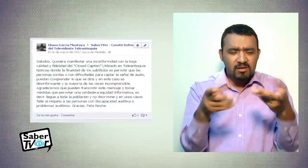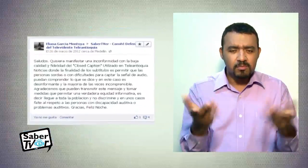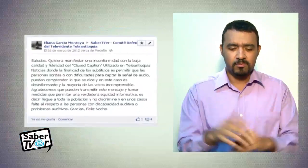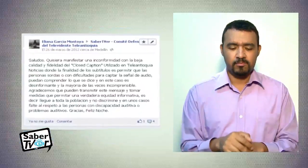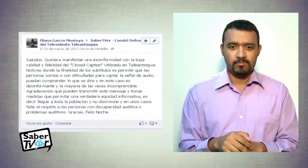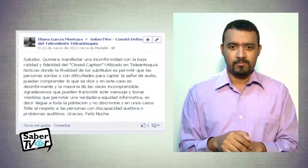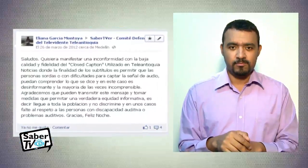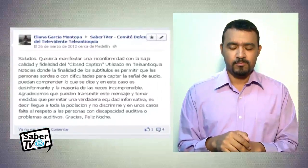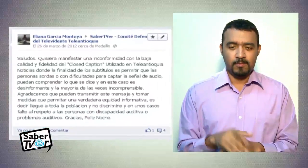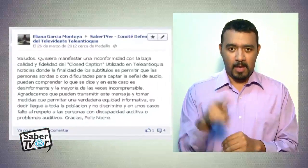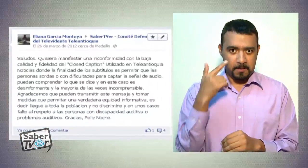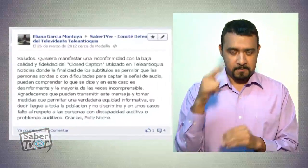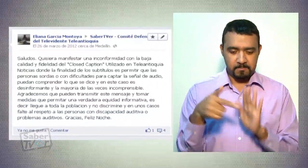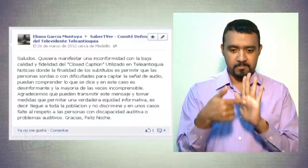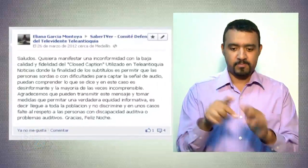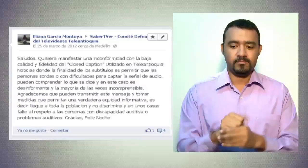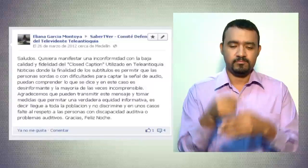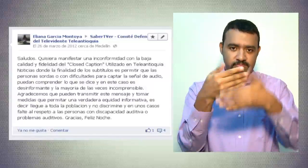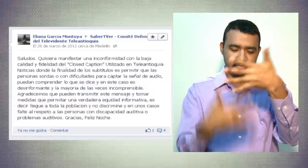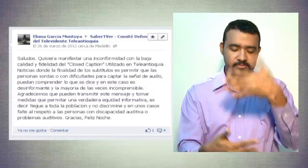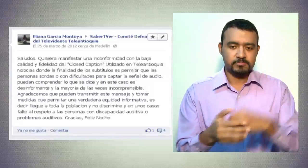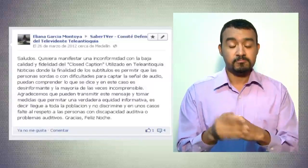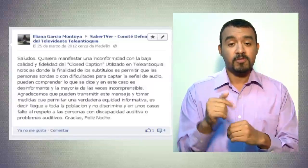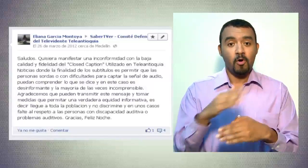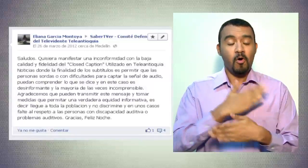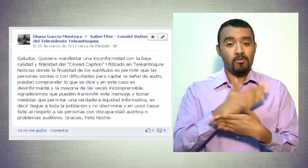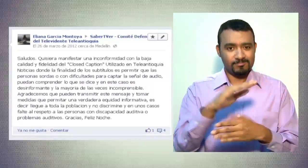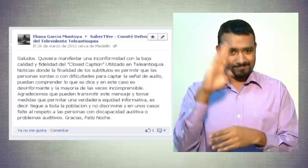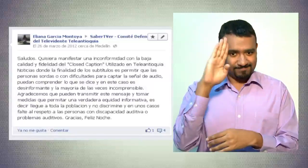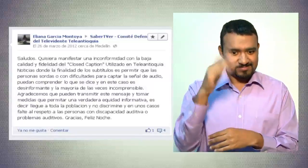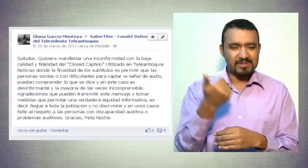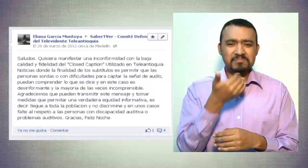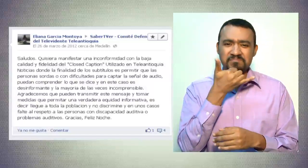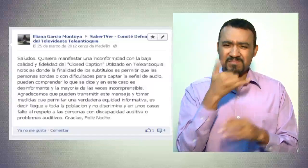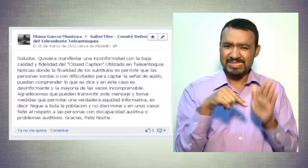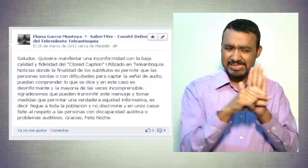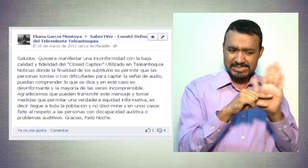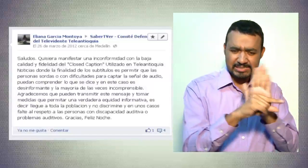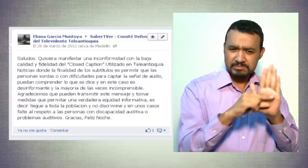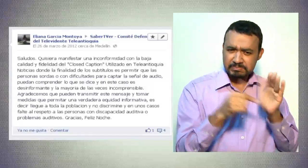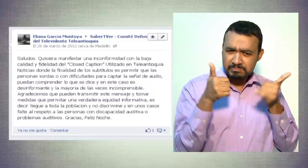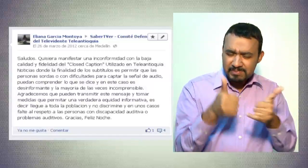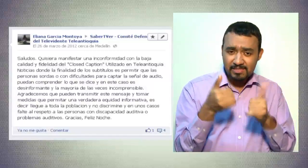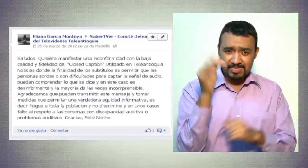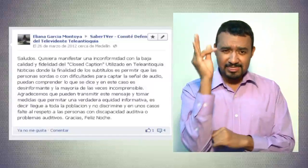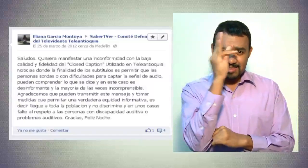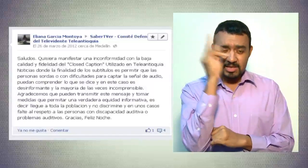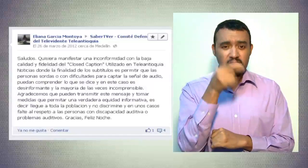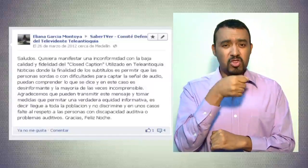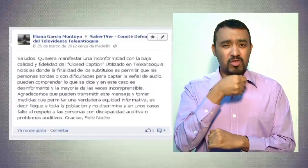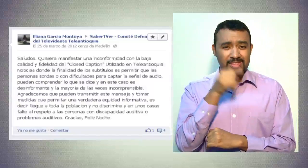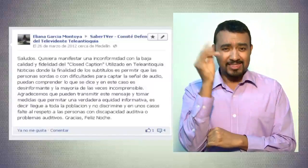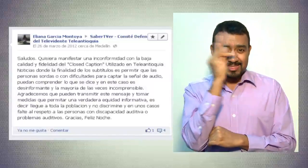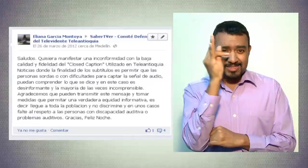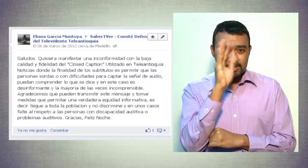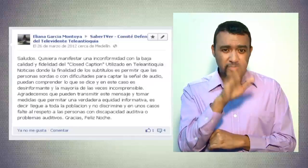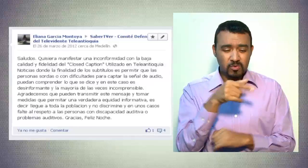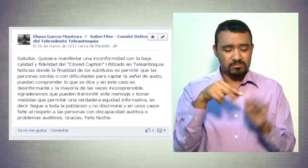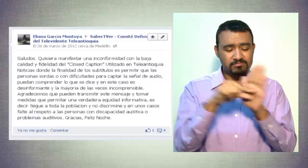Saludos. Quisiera manifestar una inconformidad con la baja calidad y fidelidad de Closed Caption, utilizado en Teleantioquia Noticias, donde la